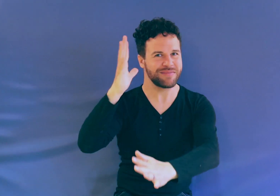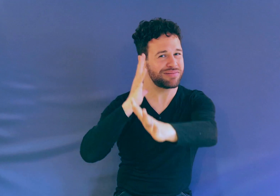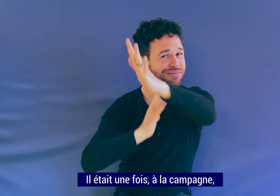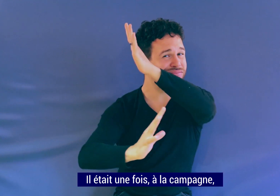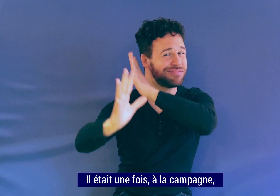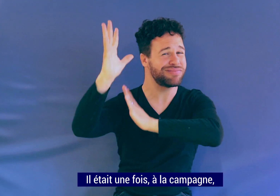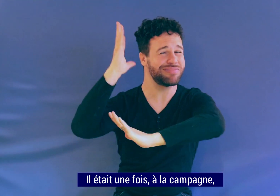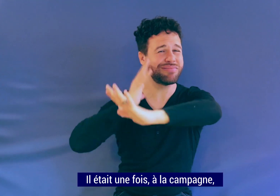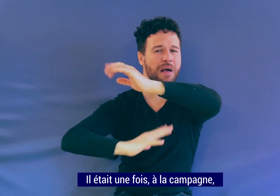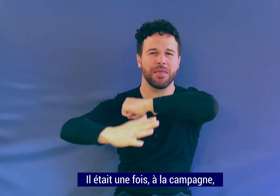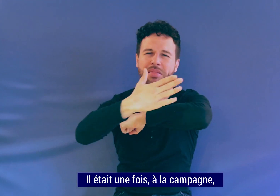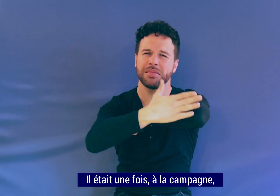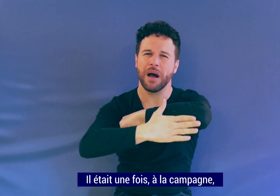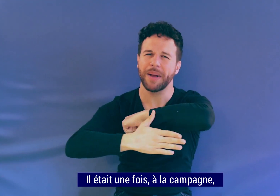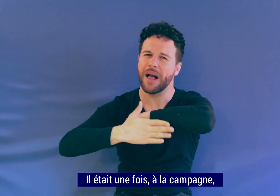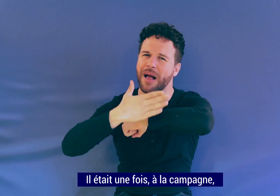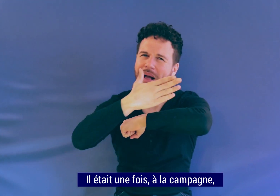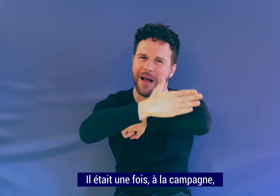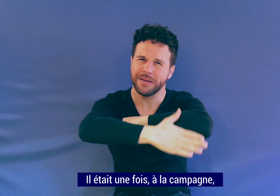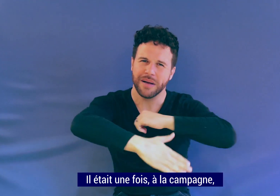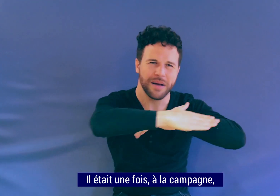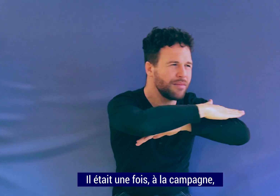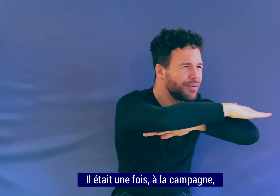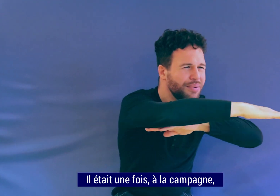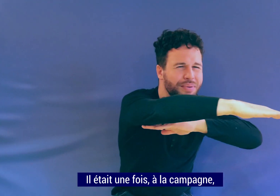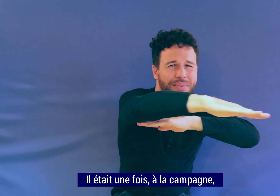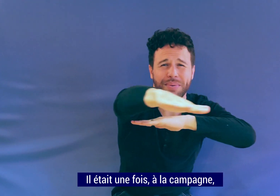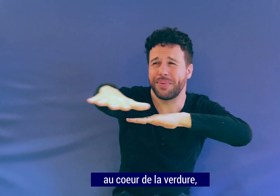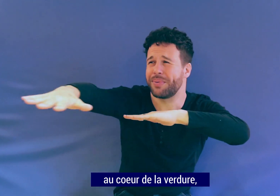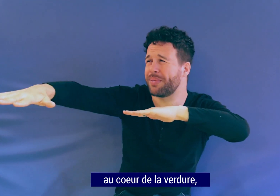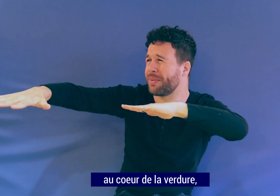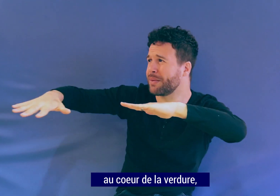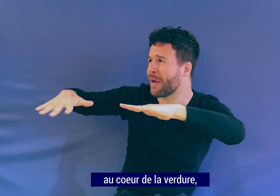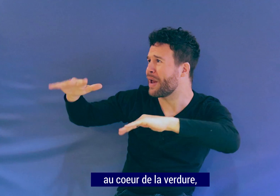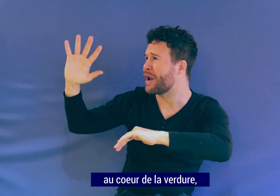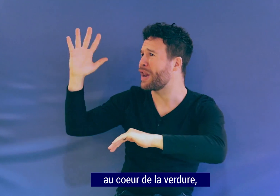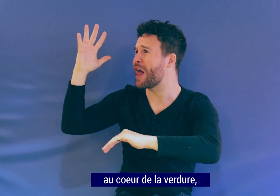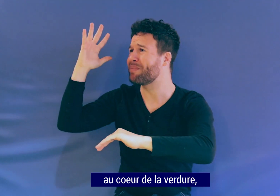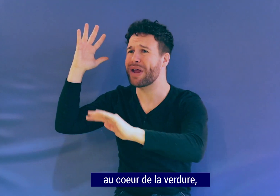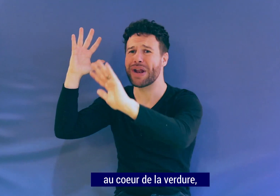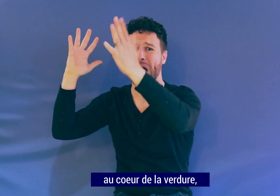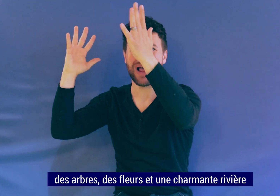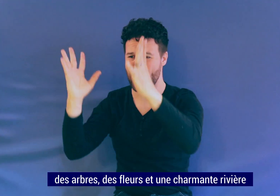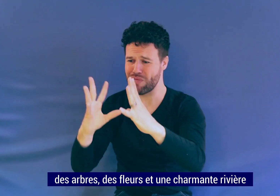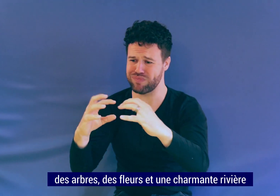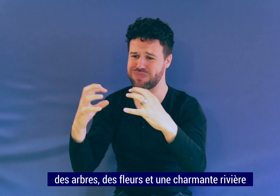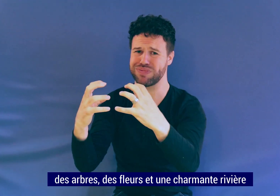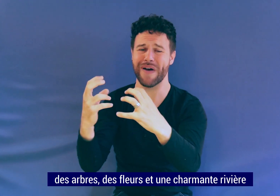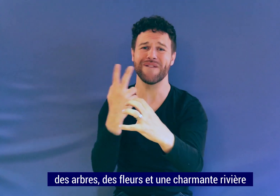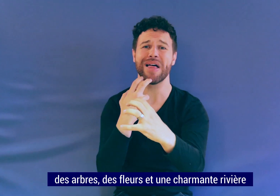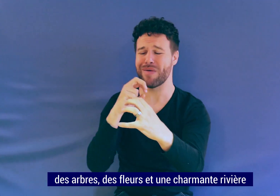Il était une fois, à la campagne, au cœur de la verdure, des arbres, des